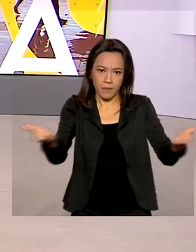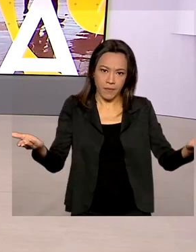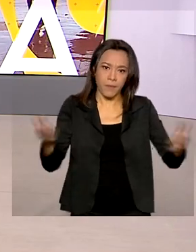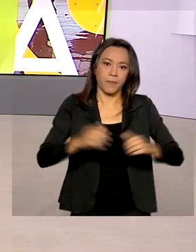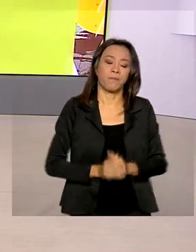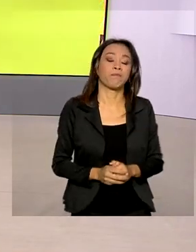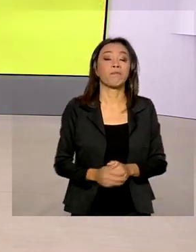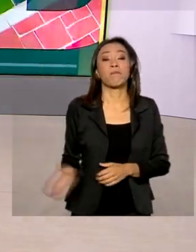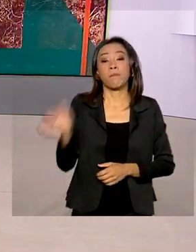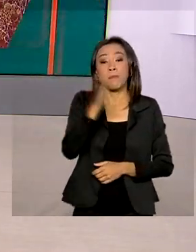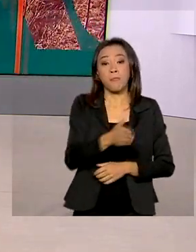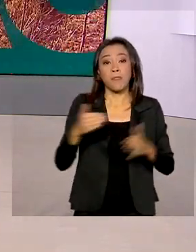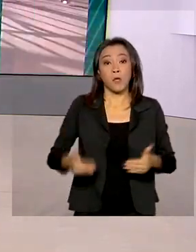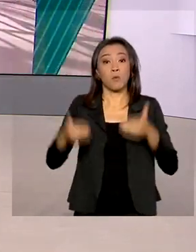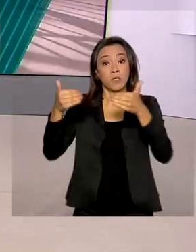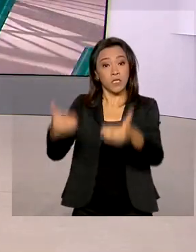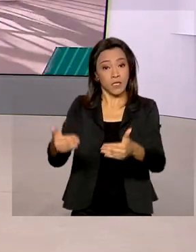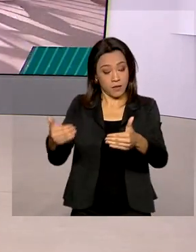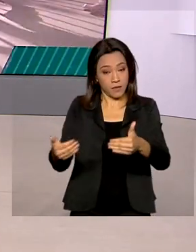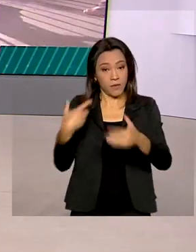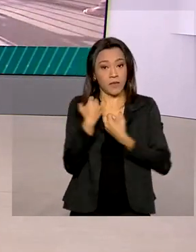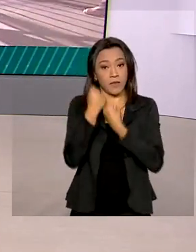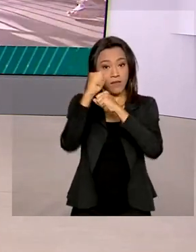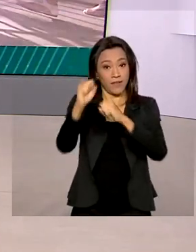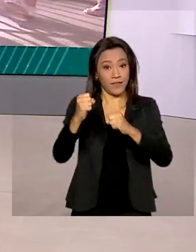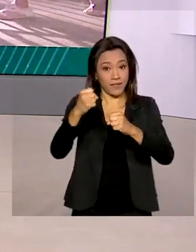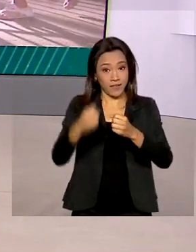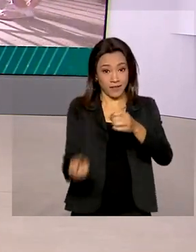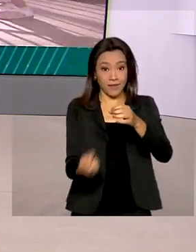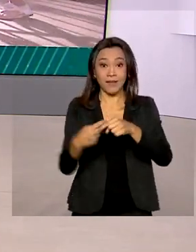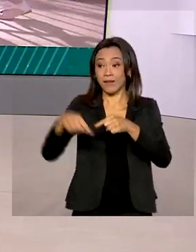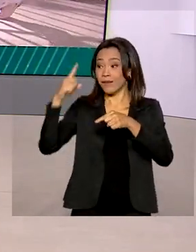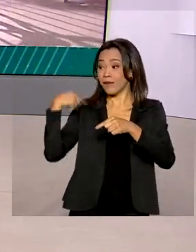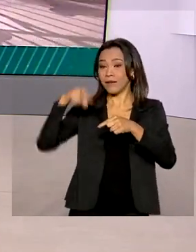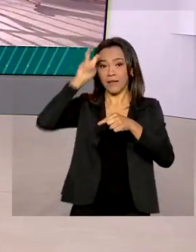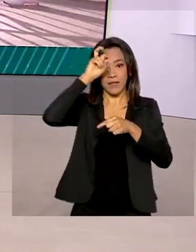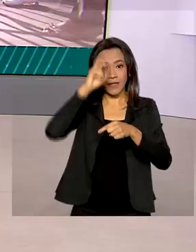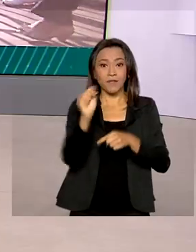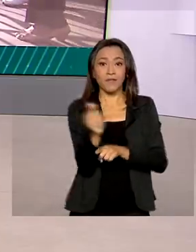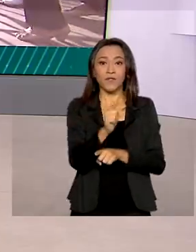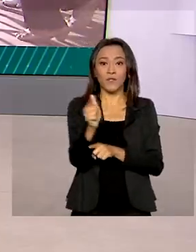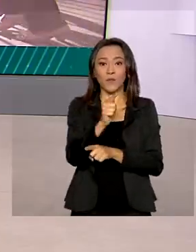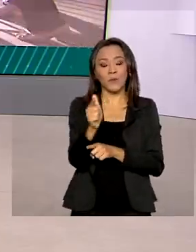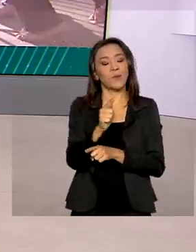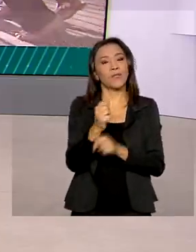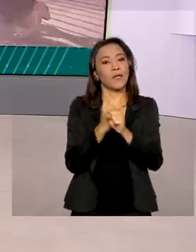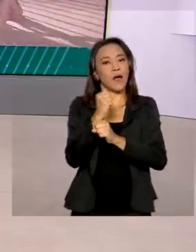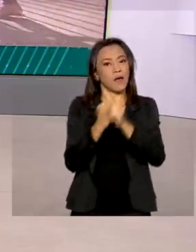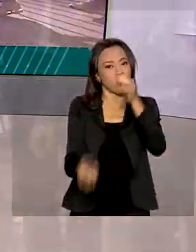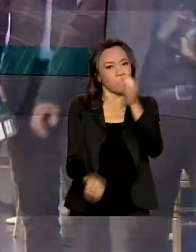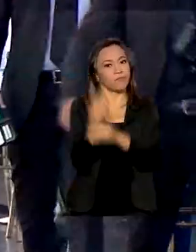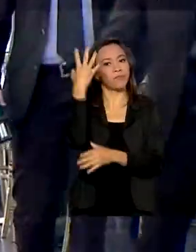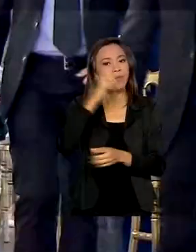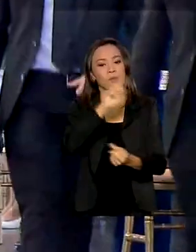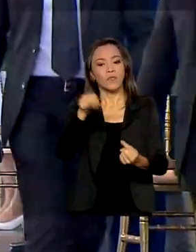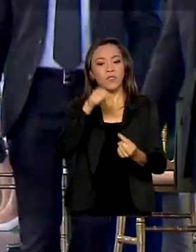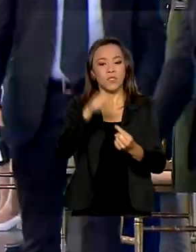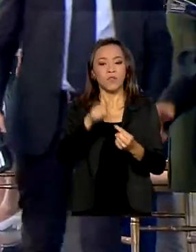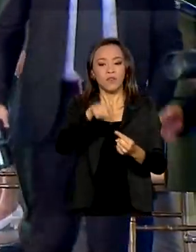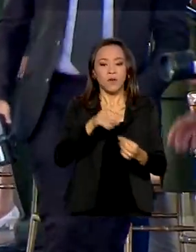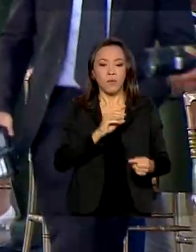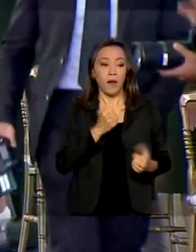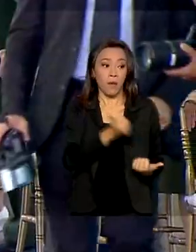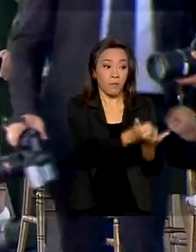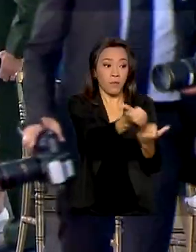O Ministério da Defesa completou 22 anos nesta quinta-feira. O órgão foi criado para reforçar a articulação das Forças